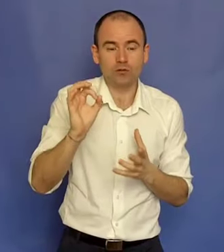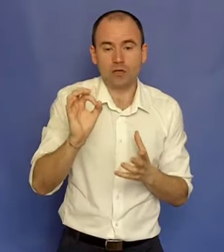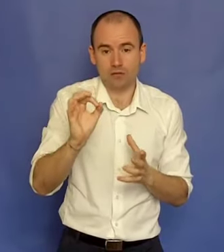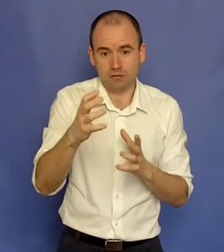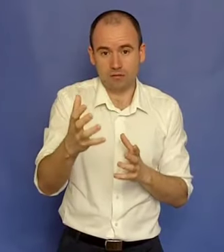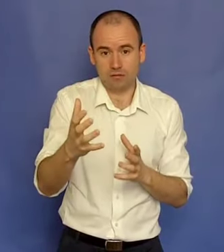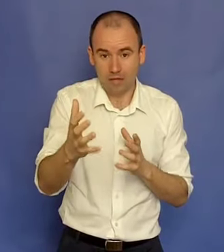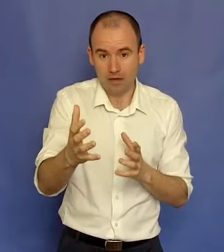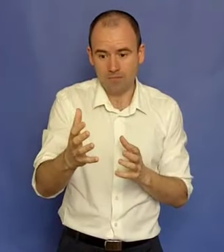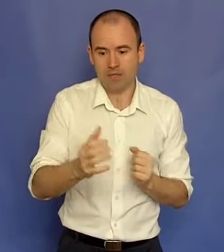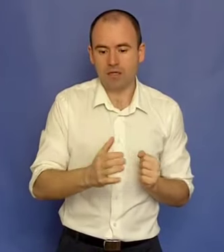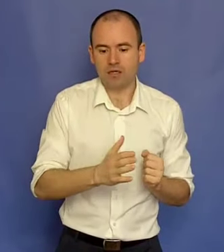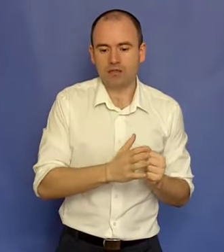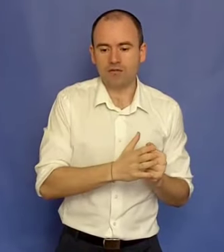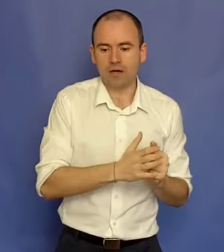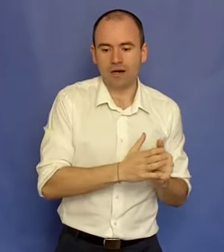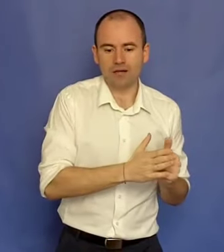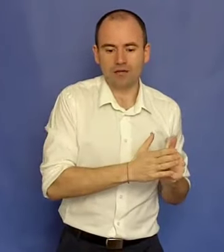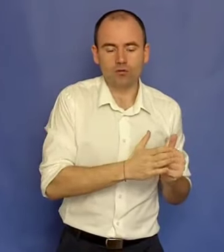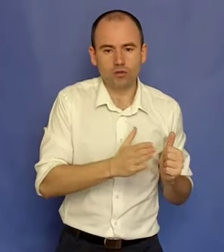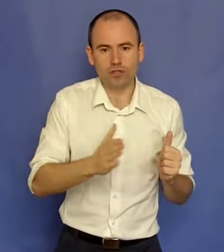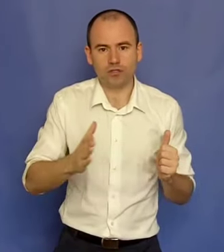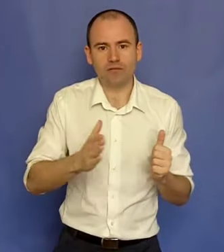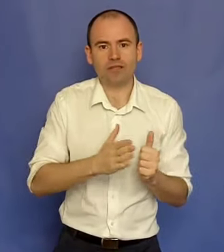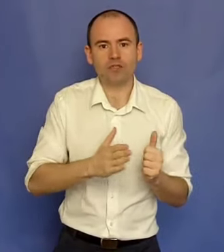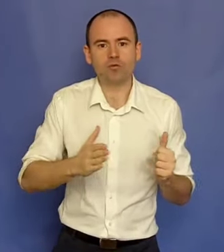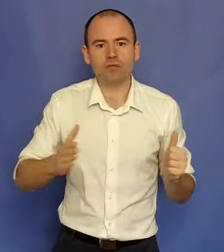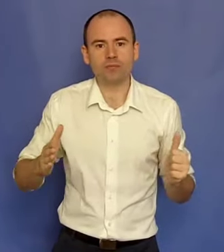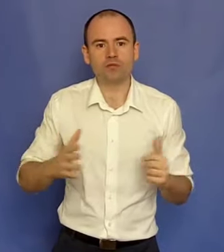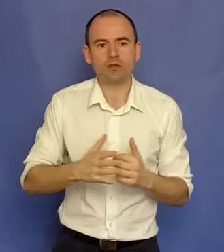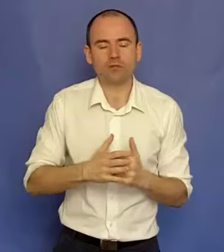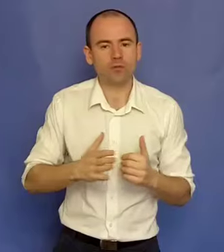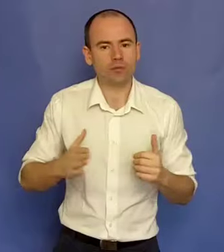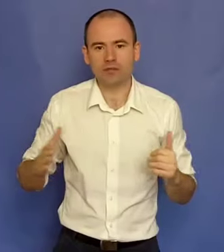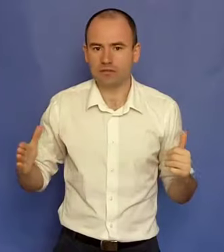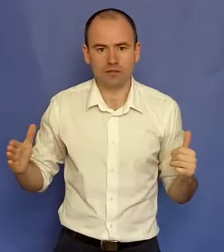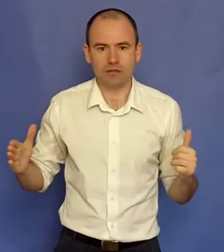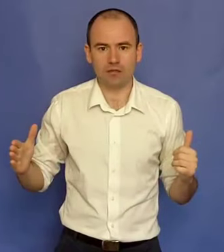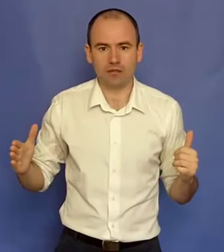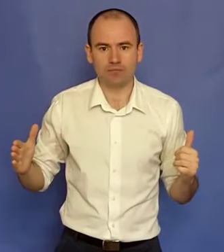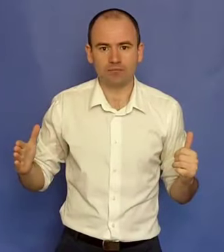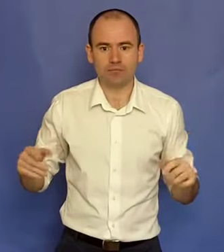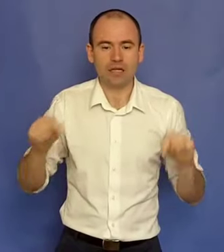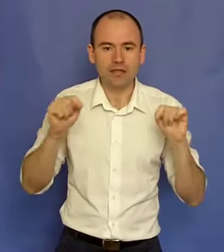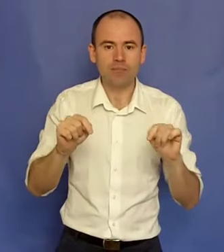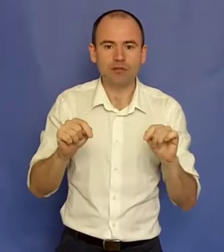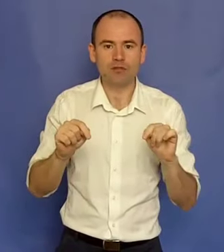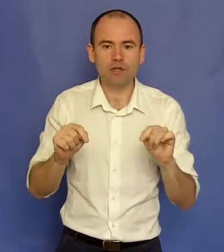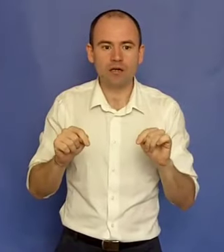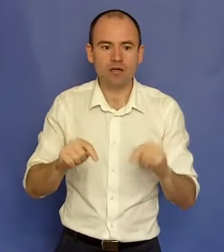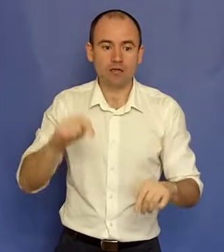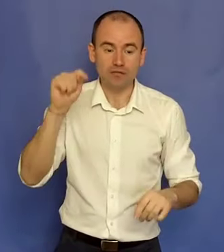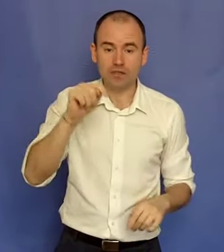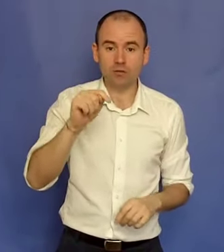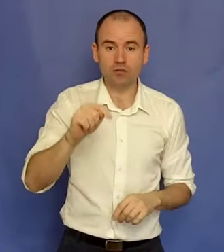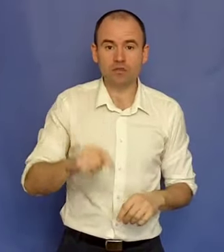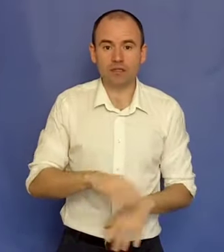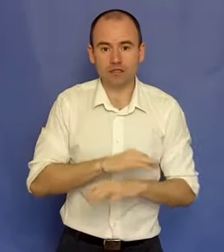Pasiunea ta te va duce, te va trece cu bine prin toate problemele vieții tale. Dacă n-ai pasiunea, când vii greutățile,